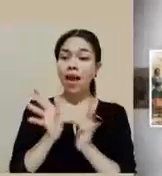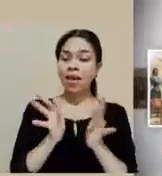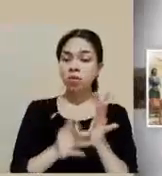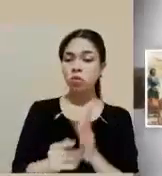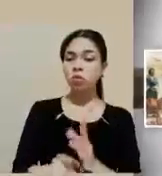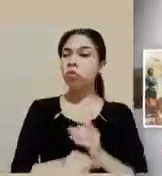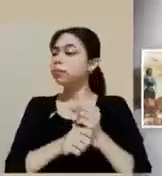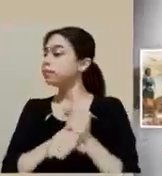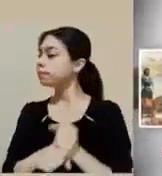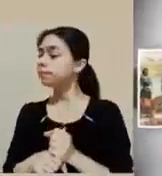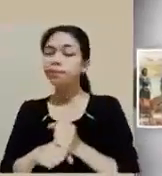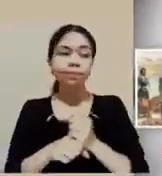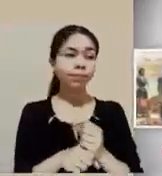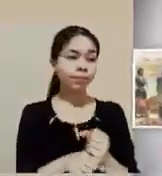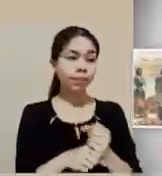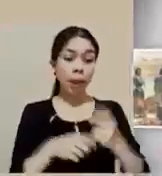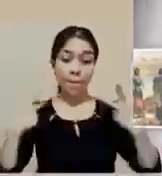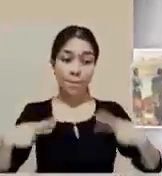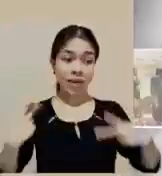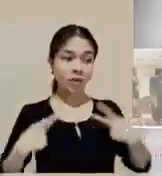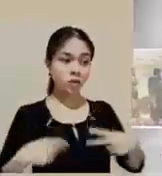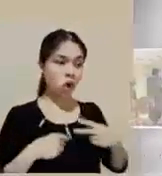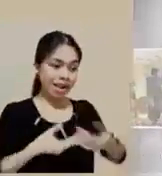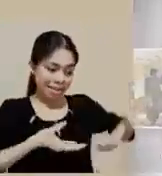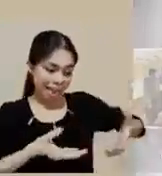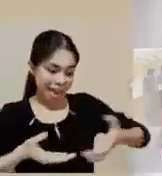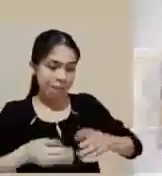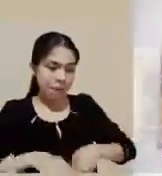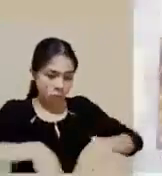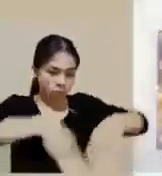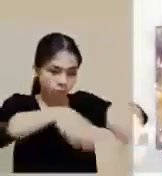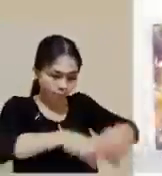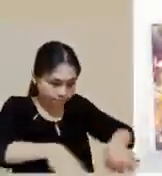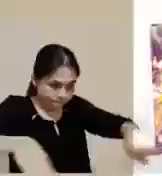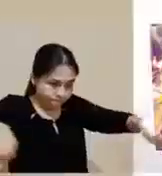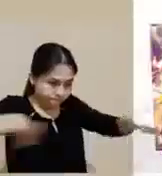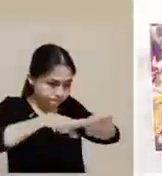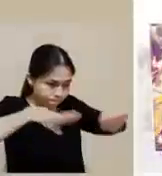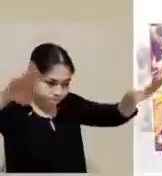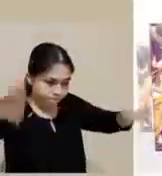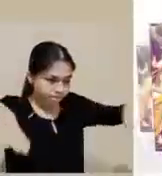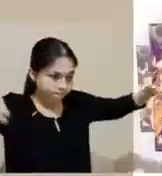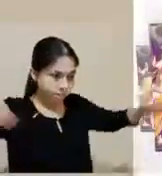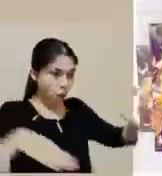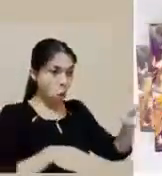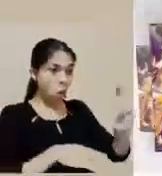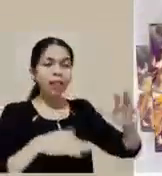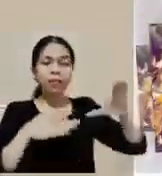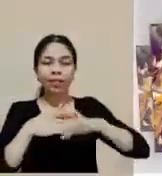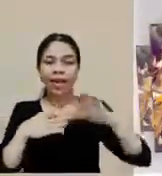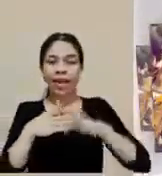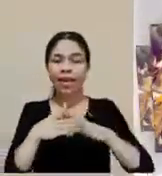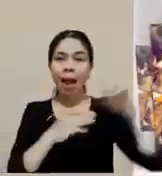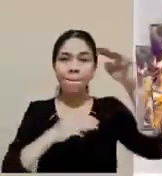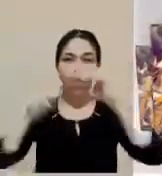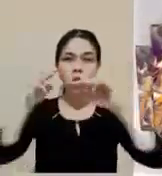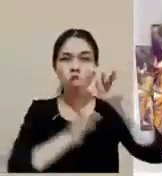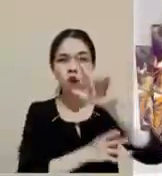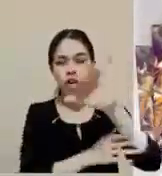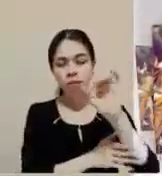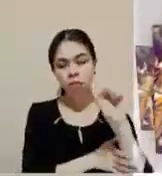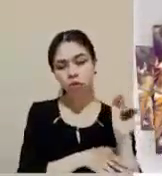Conforme iba avanzando, gente tapizaba el camino con sus mantos, y cuando ya estaba cerca la bajada del monte de los Olivos,